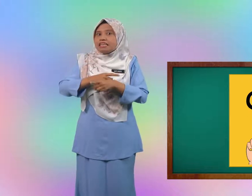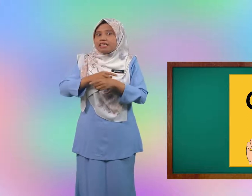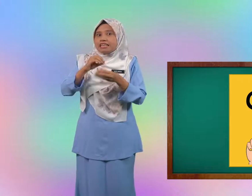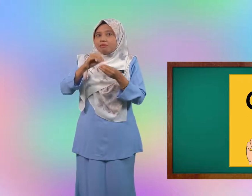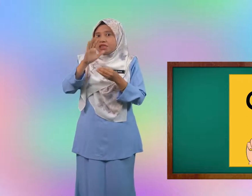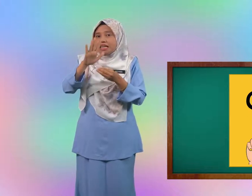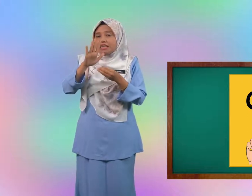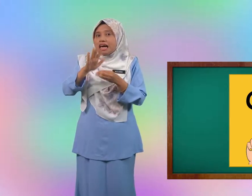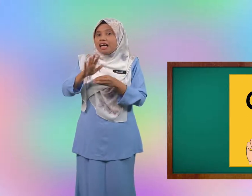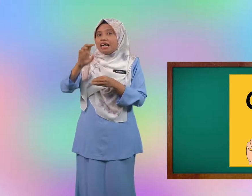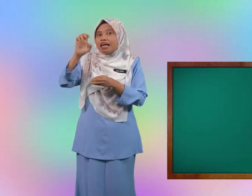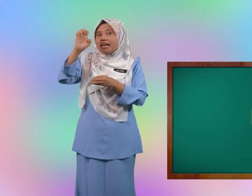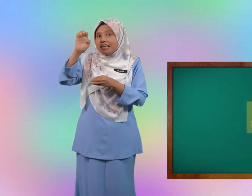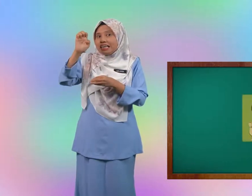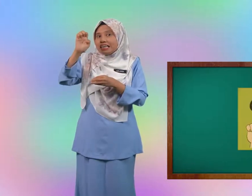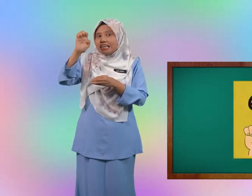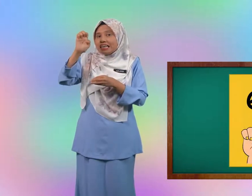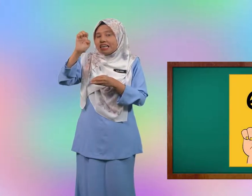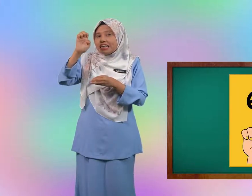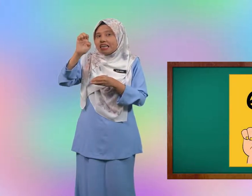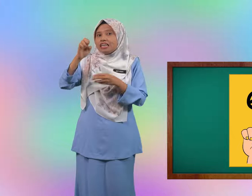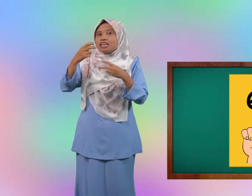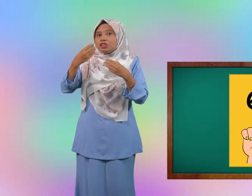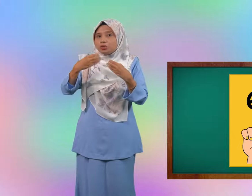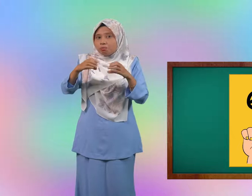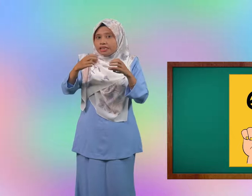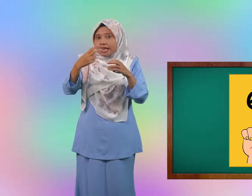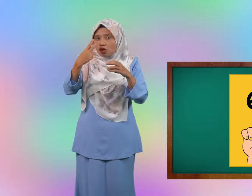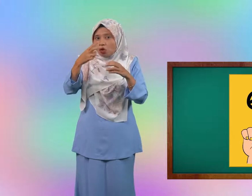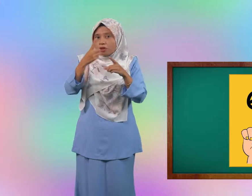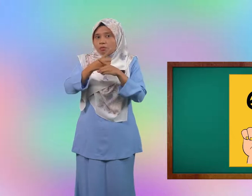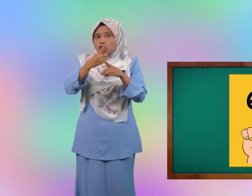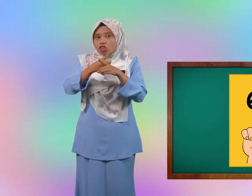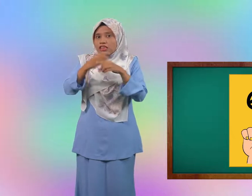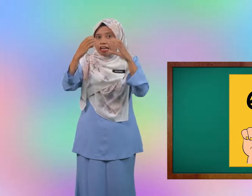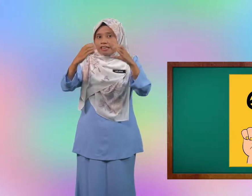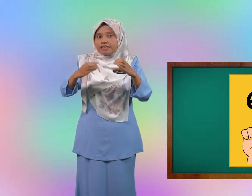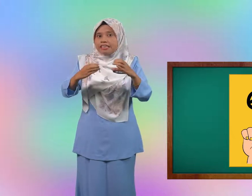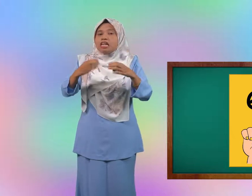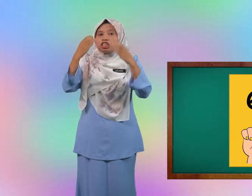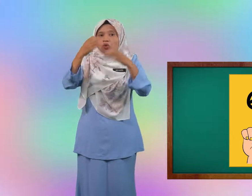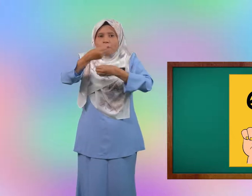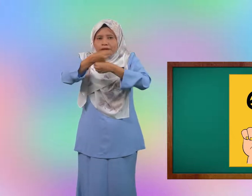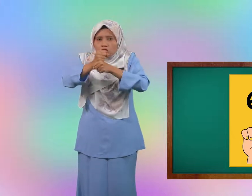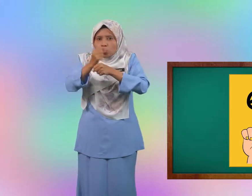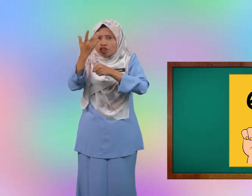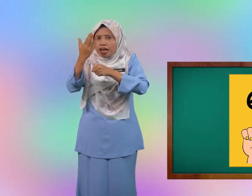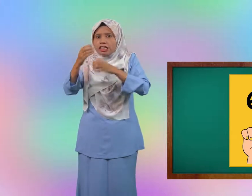Yang kelima adalah E. Cuba tengok betul-betul cara cikgu bentuk jari